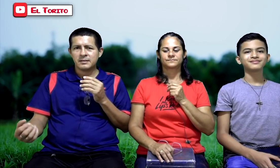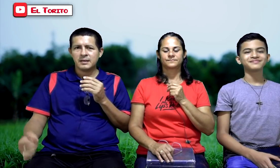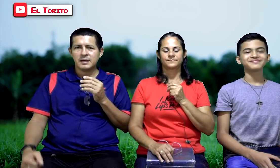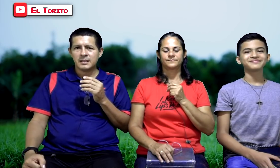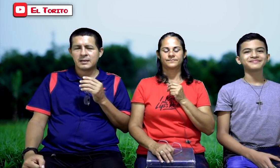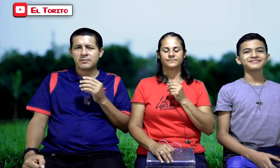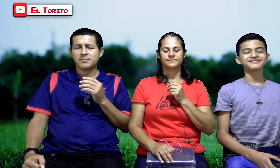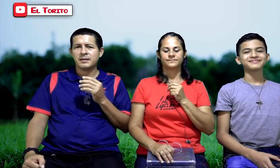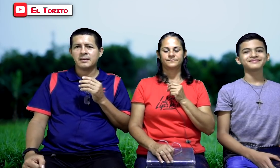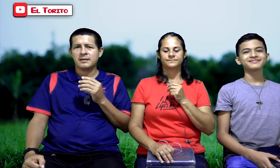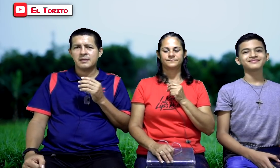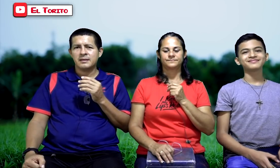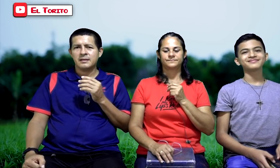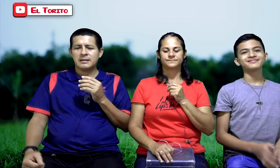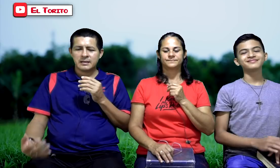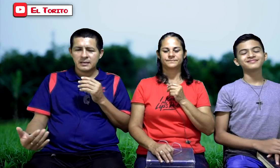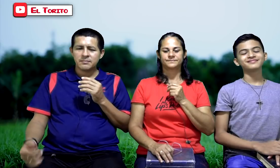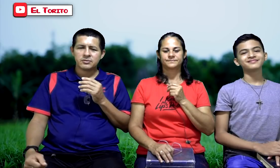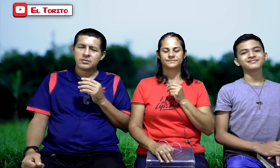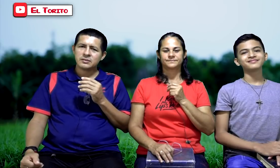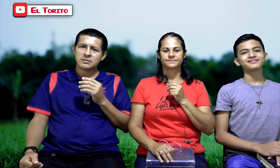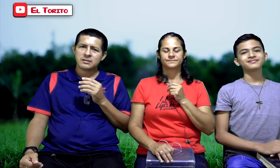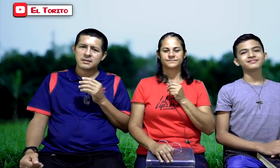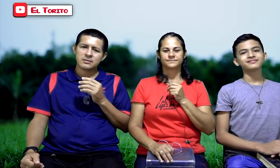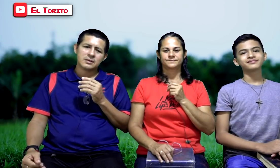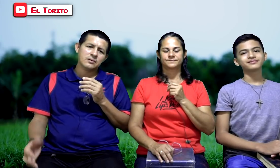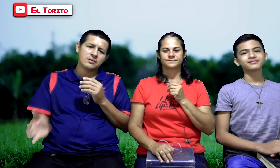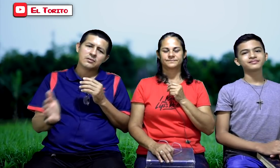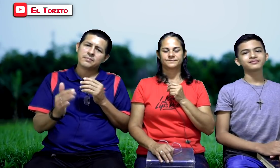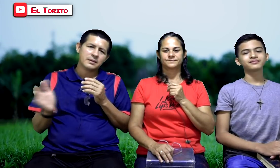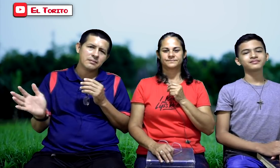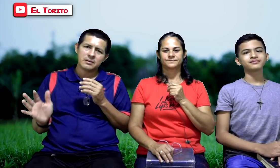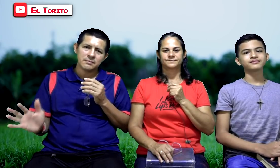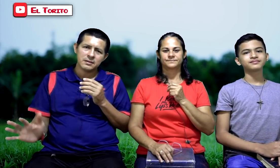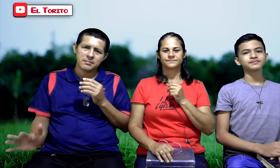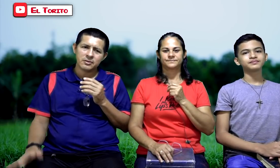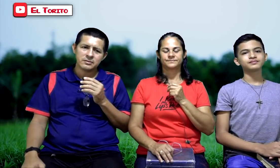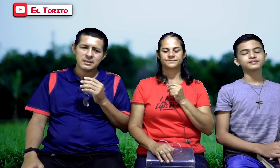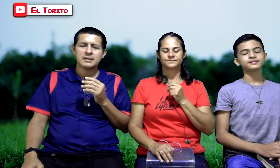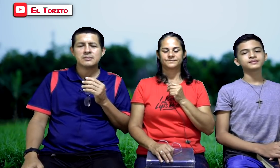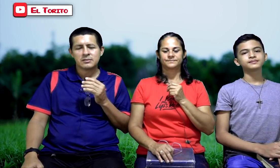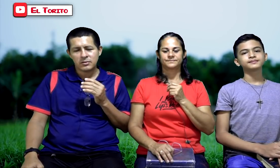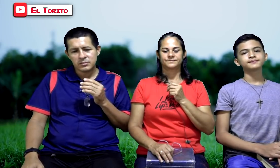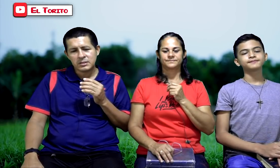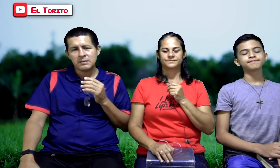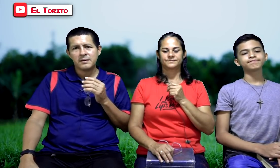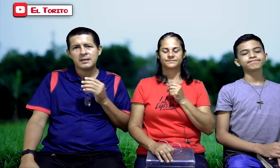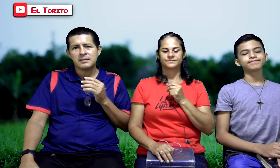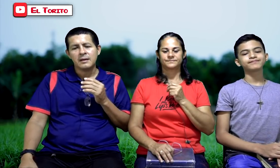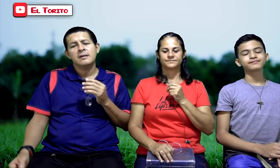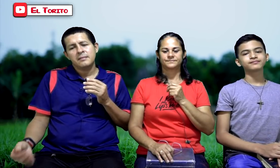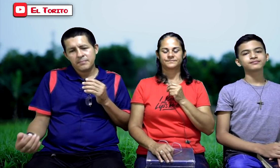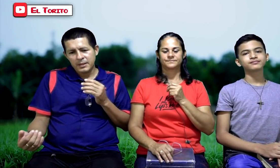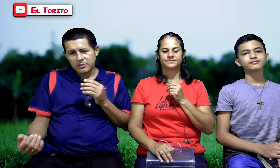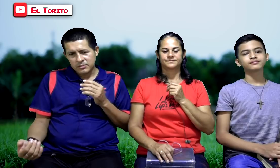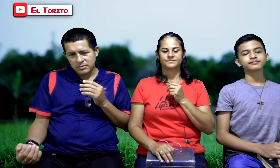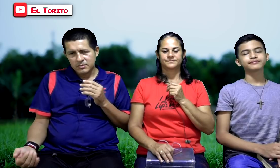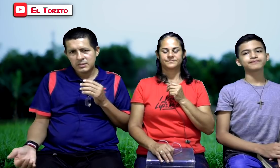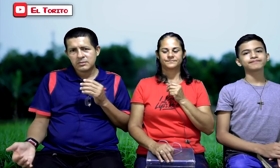bendiga, les acompañe. Les queremos, son nuestros hermanos, que no compartimos las mismas doctrinas, cosas diferentes, pero son nuestros